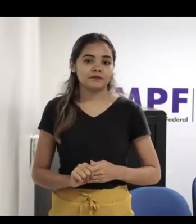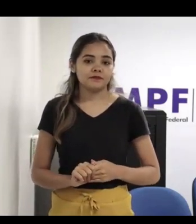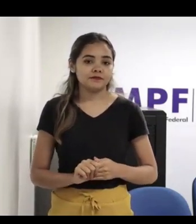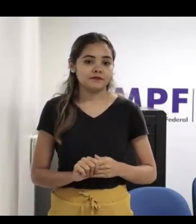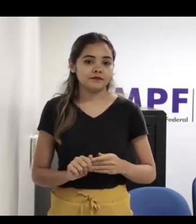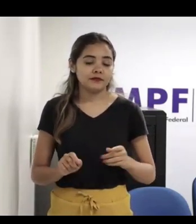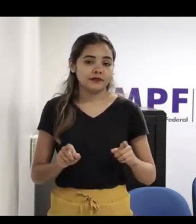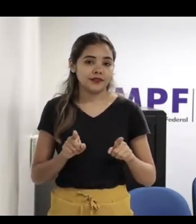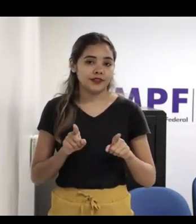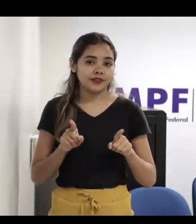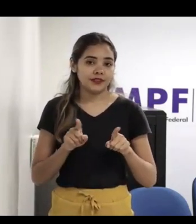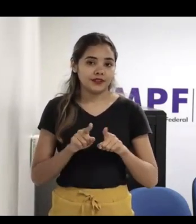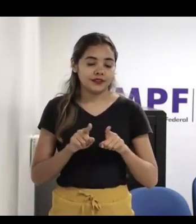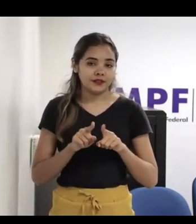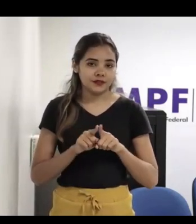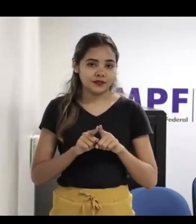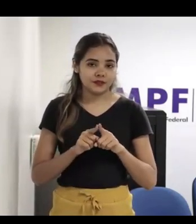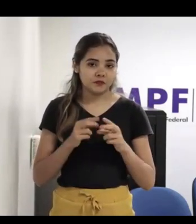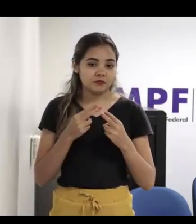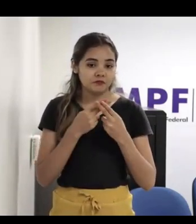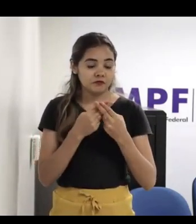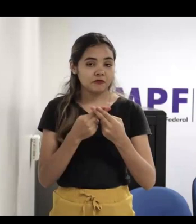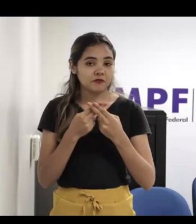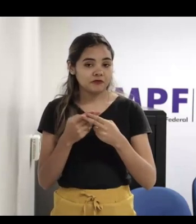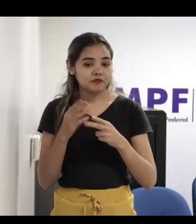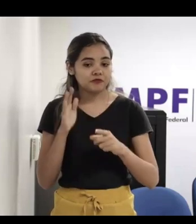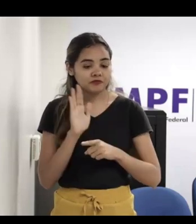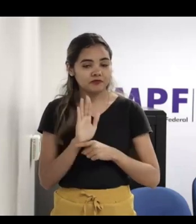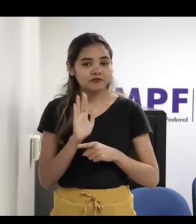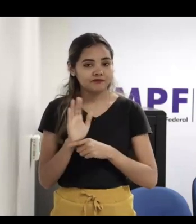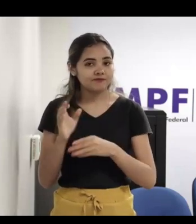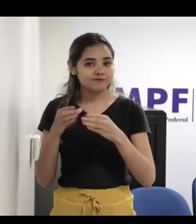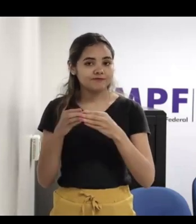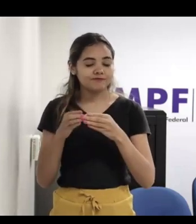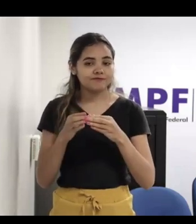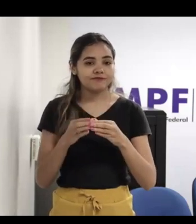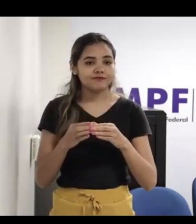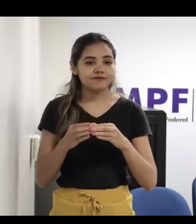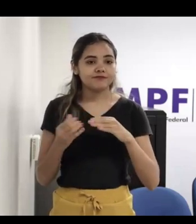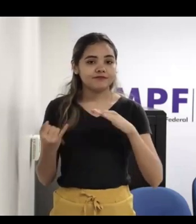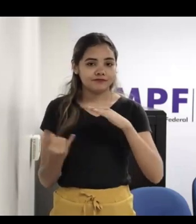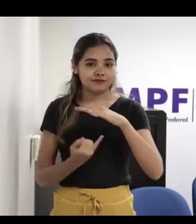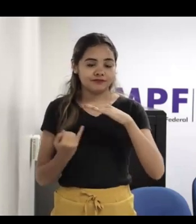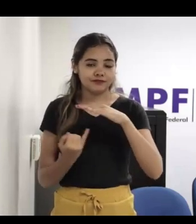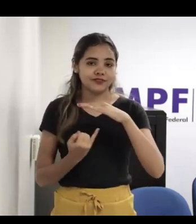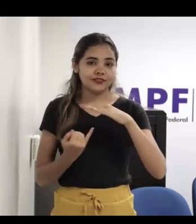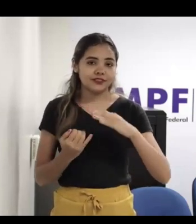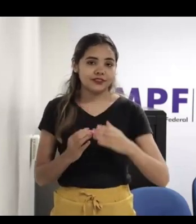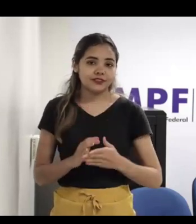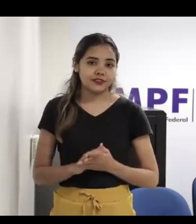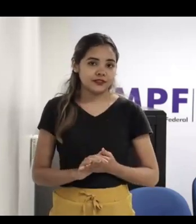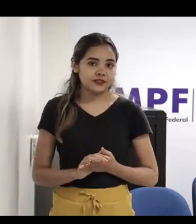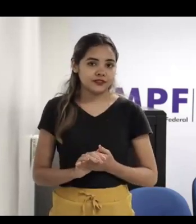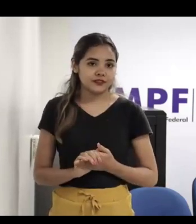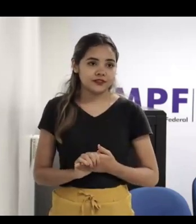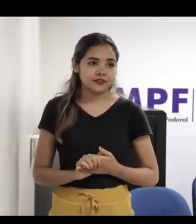FOPA, que está representado aqui pelo professor Ivan, vice-diretor do Instituto de Educação.